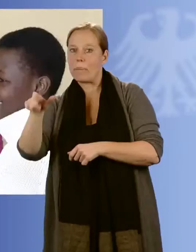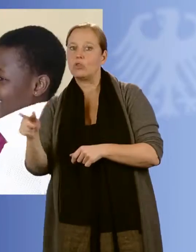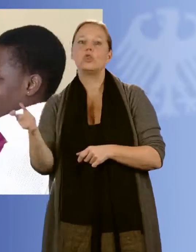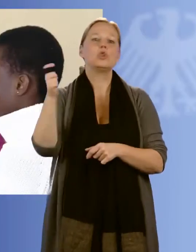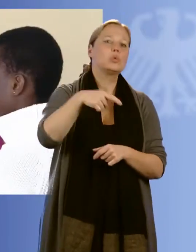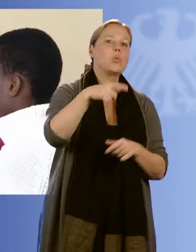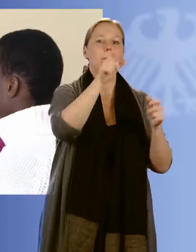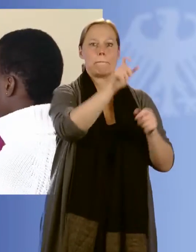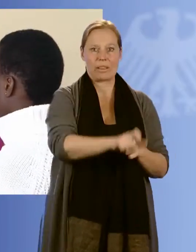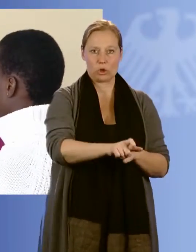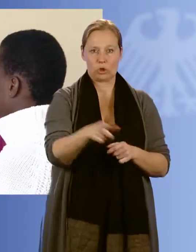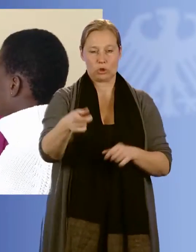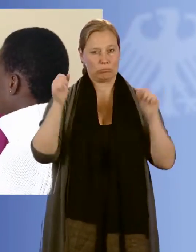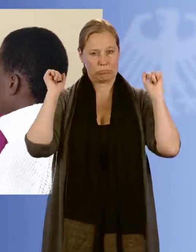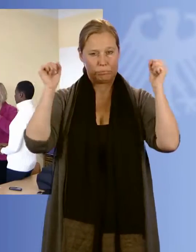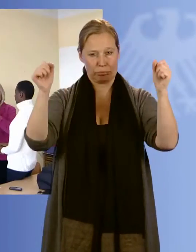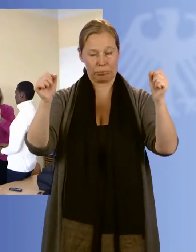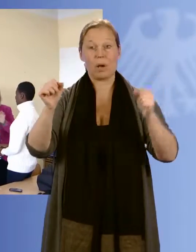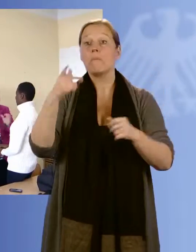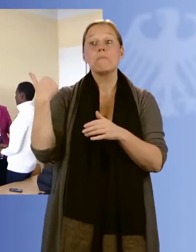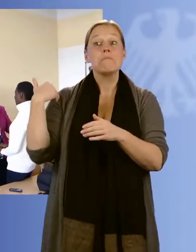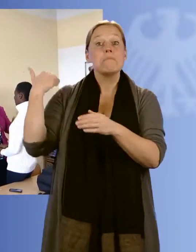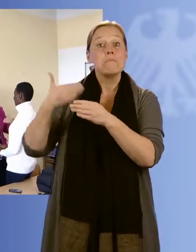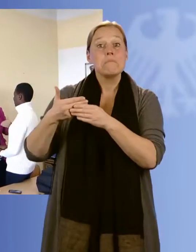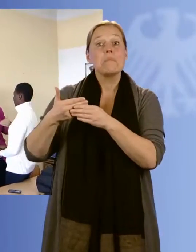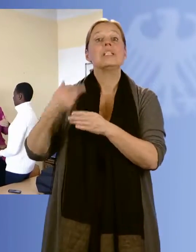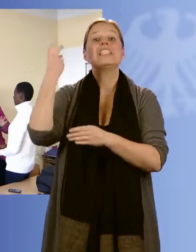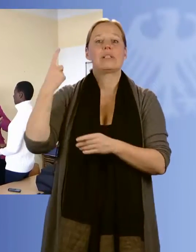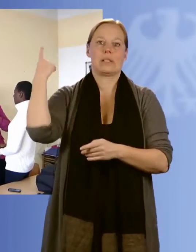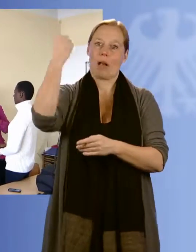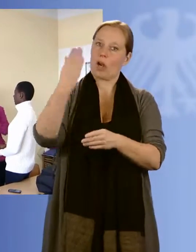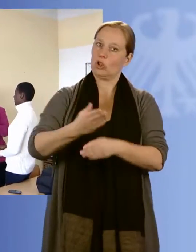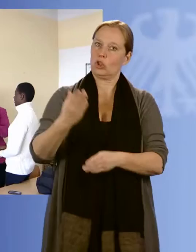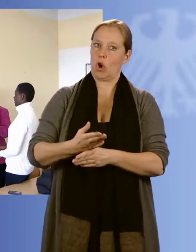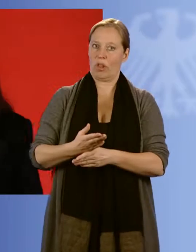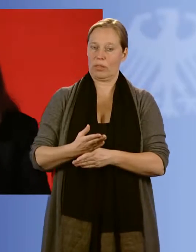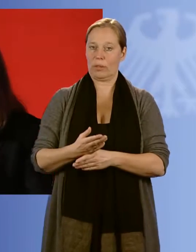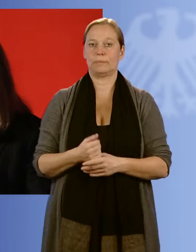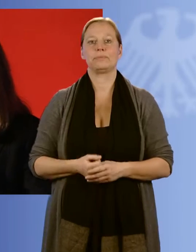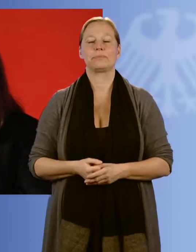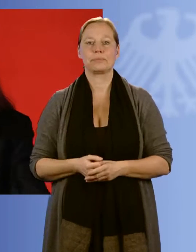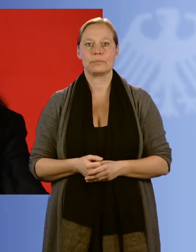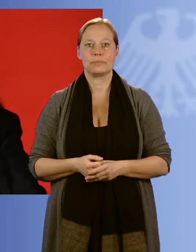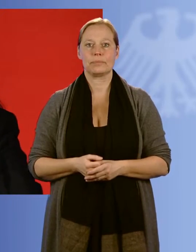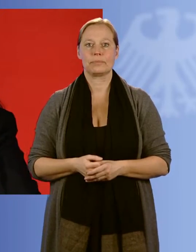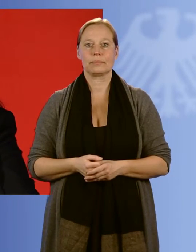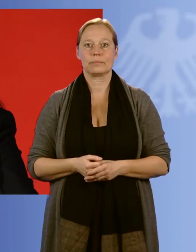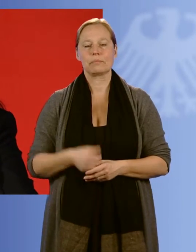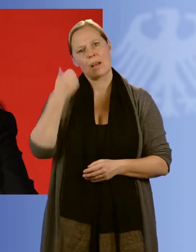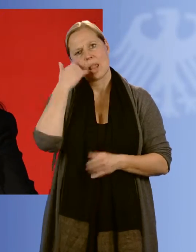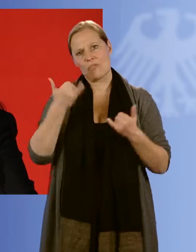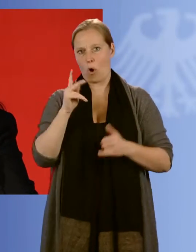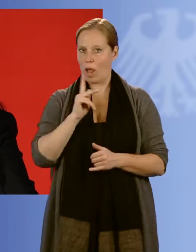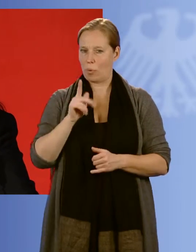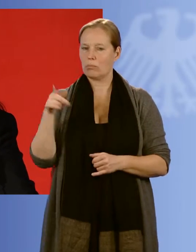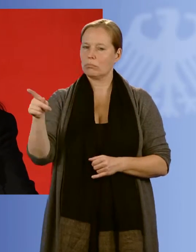das nicht erst seit dem aktuellen Flüchtlingsstrom, sondern seit mehr als 20 Jahren. Liebe Frau Klepo, Sie